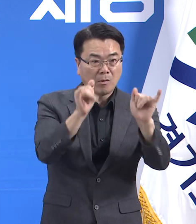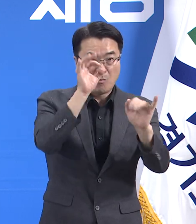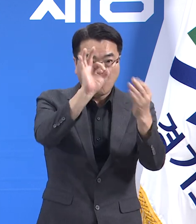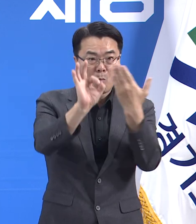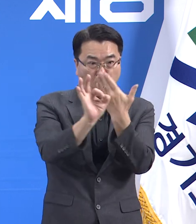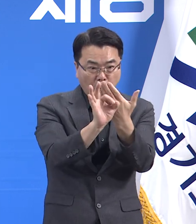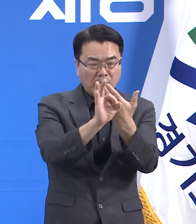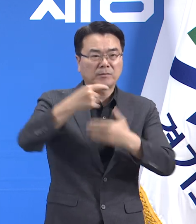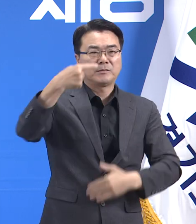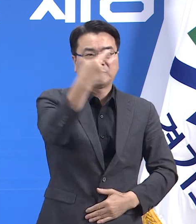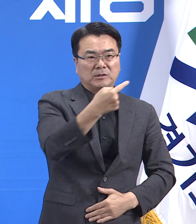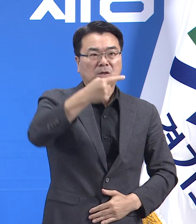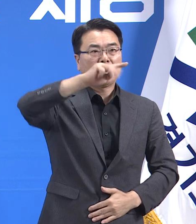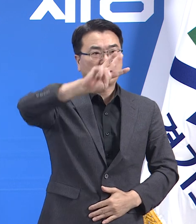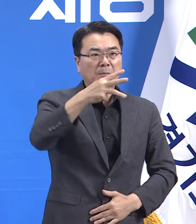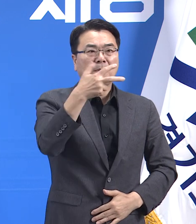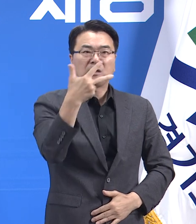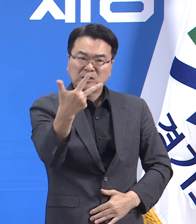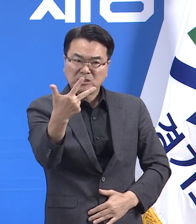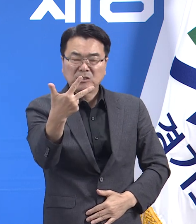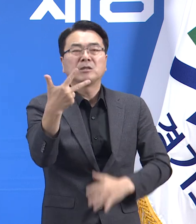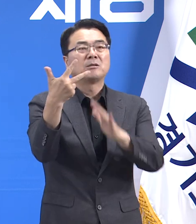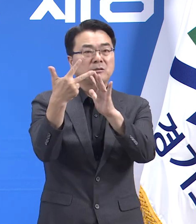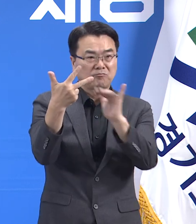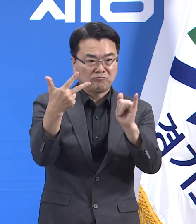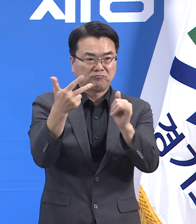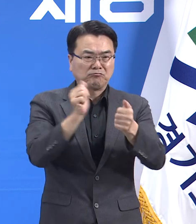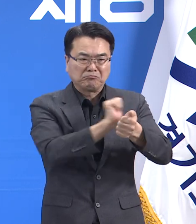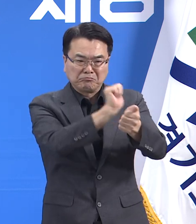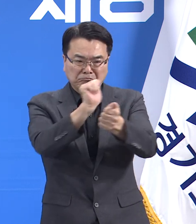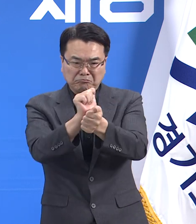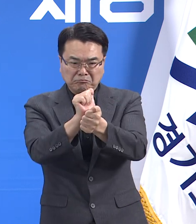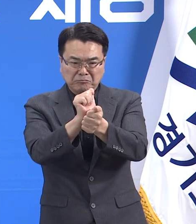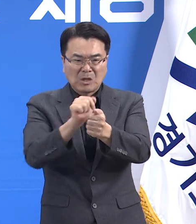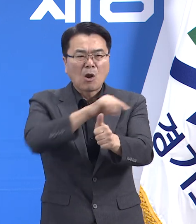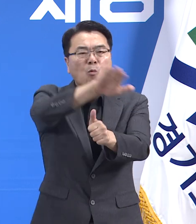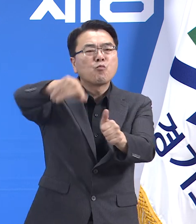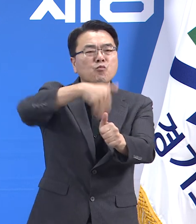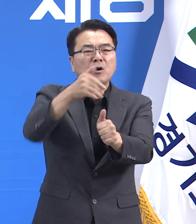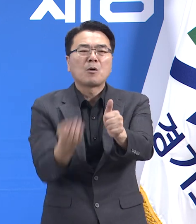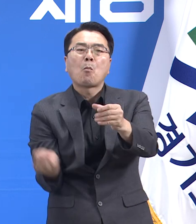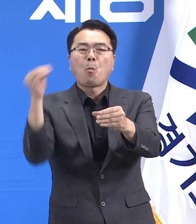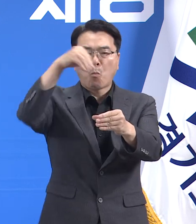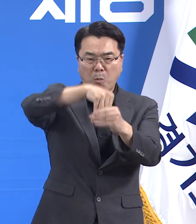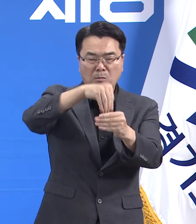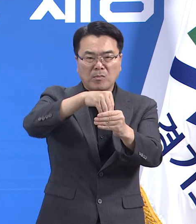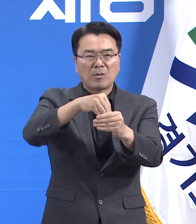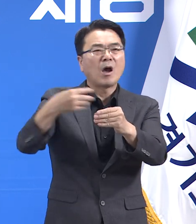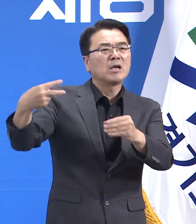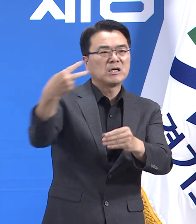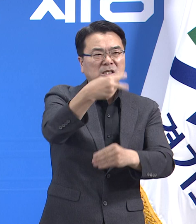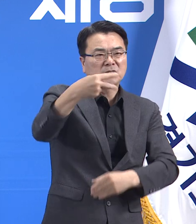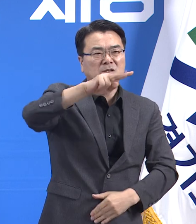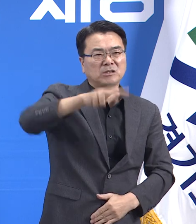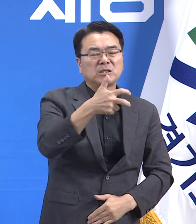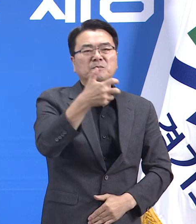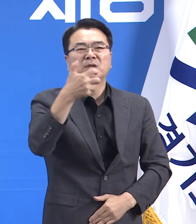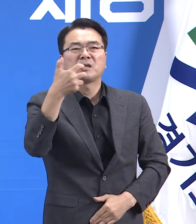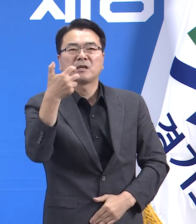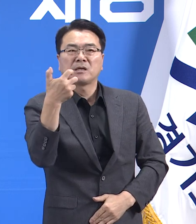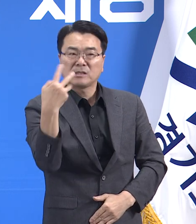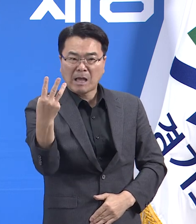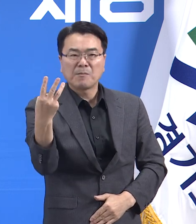,307명이며 역학적 연관성을 포함하면 총 2,763명입니다.